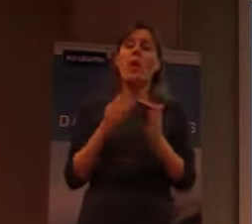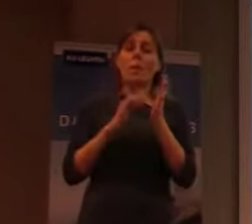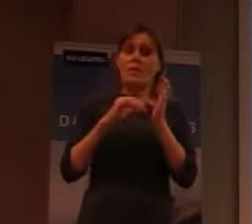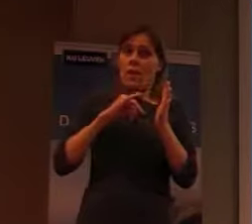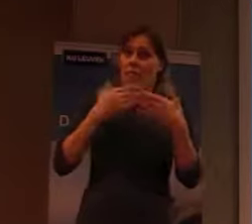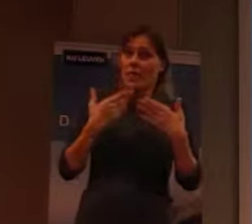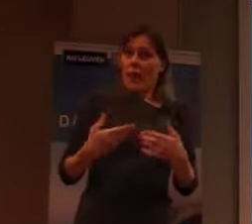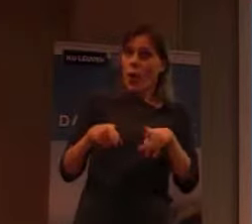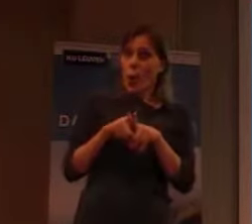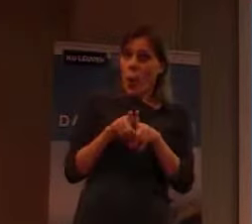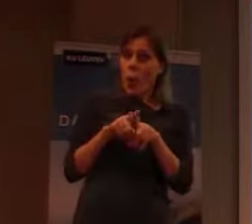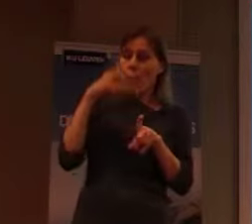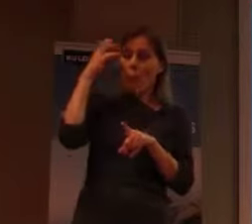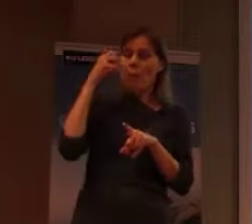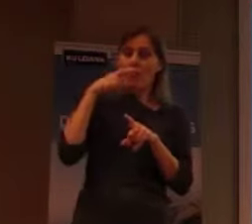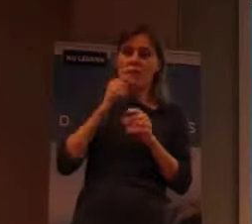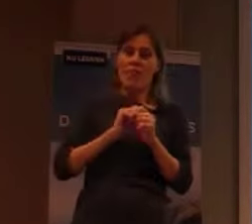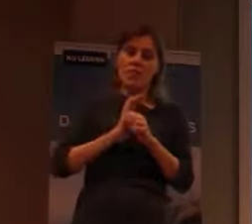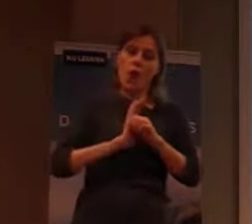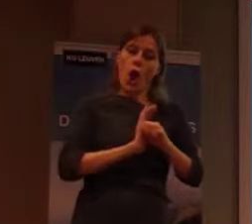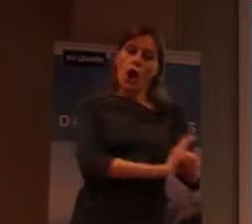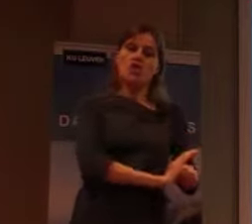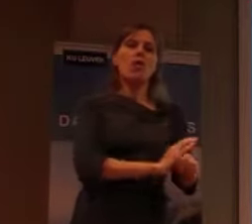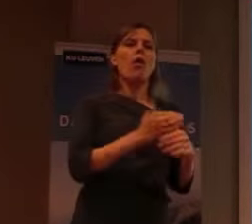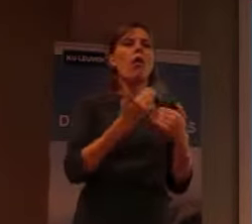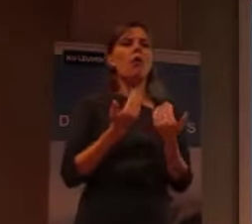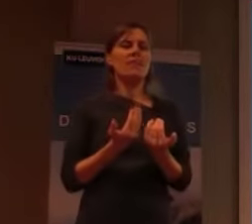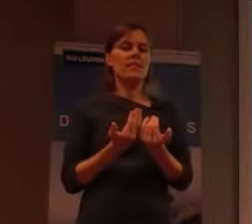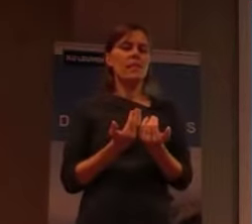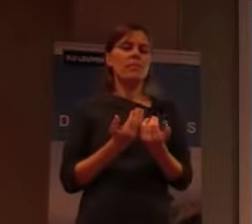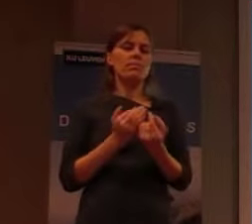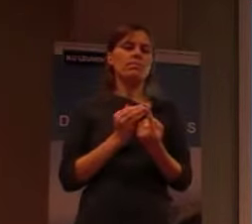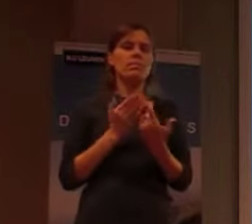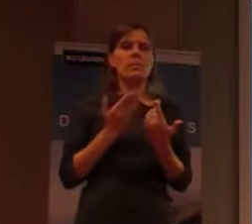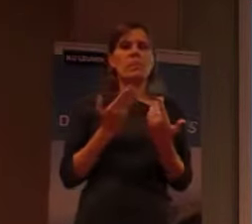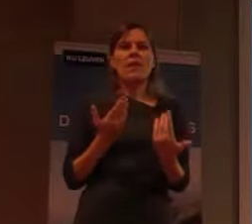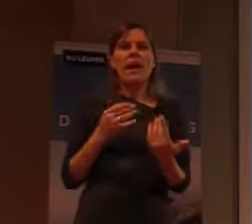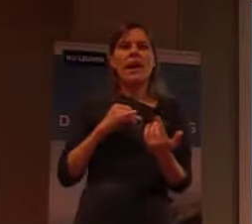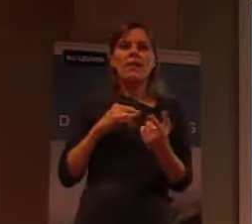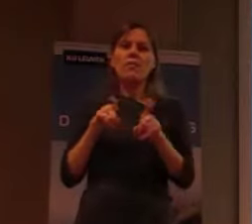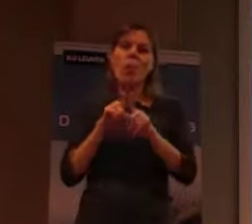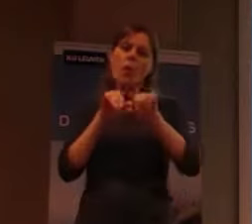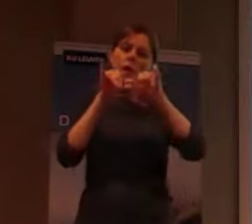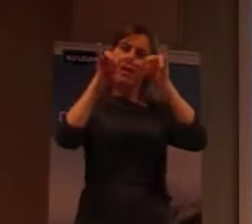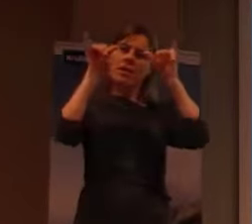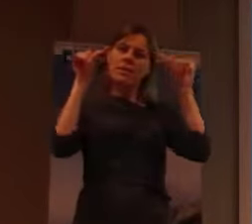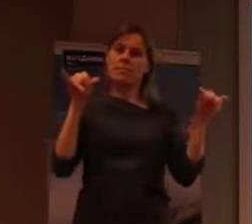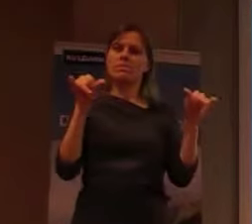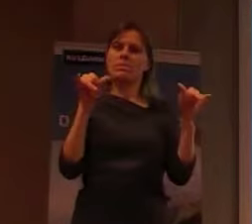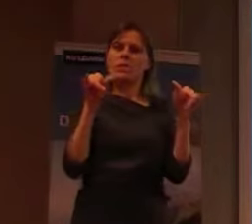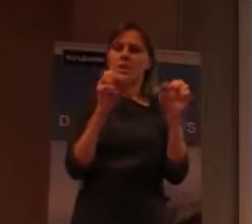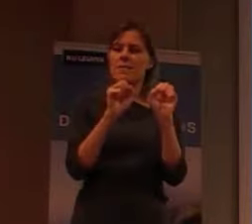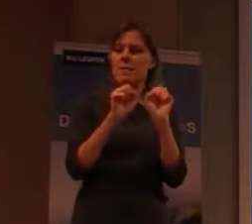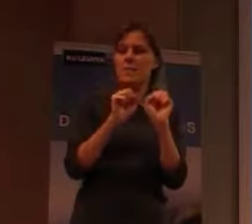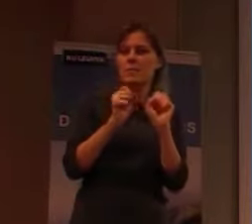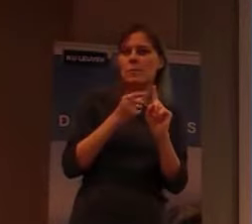uitsluiting. Waar we vandaag ook geconfronteerd worden met iets dat heel vreemd is. Dat we niet goed